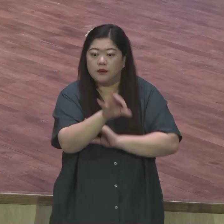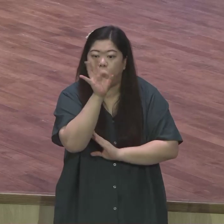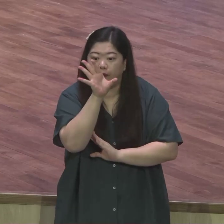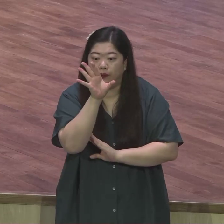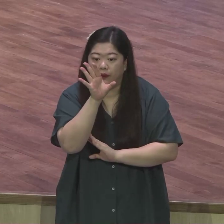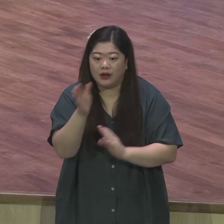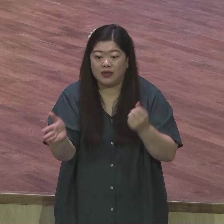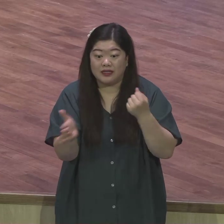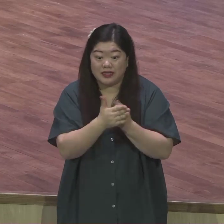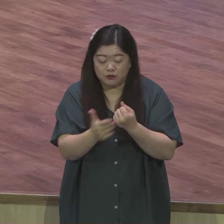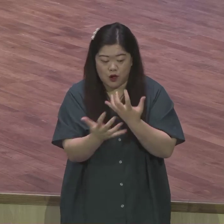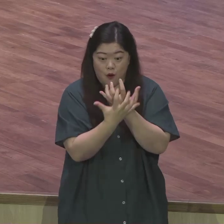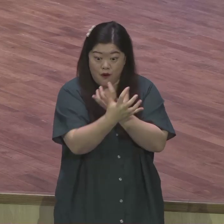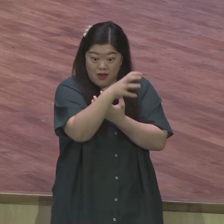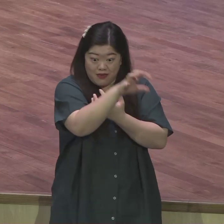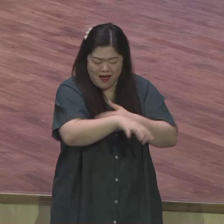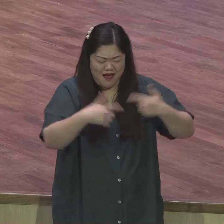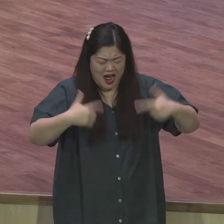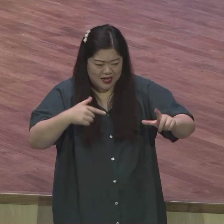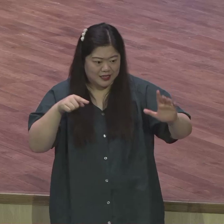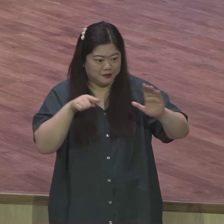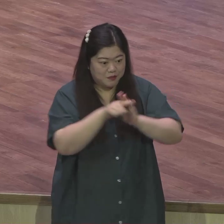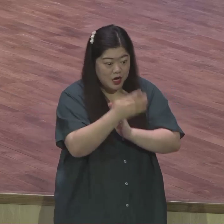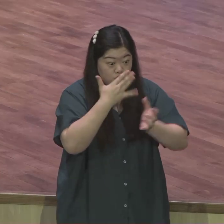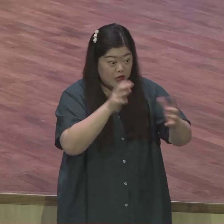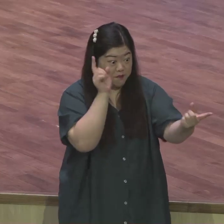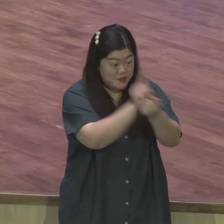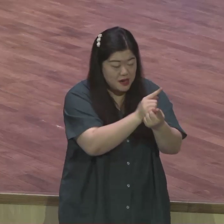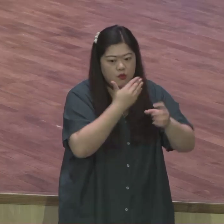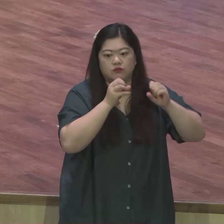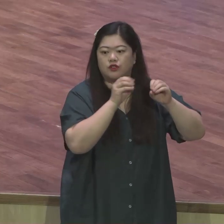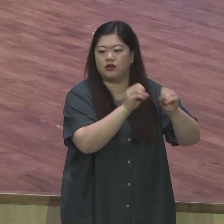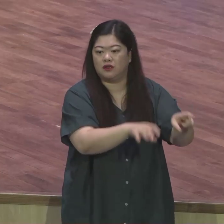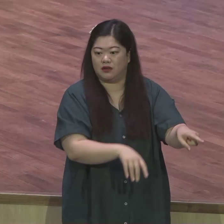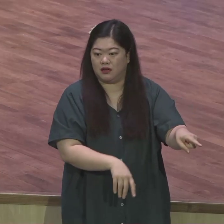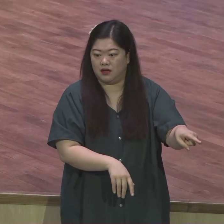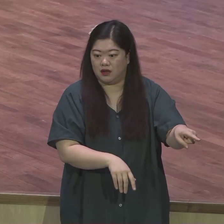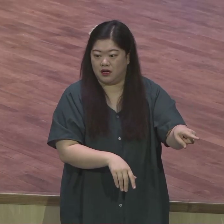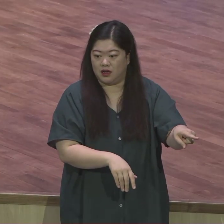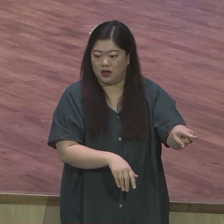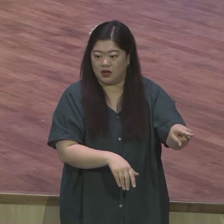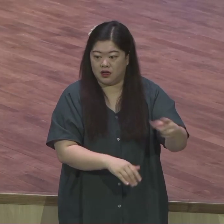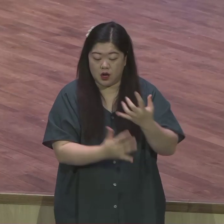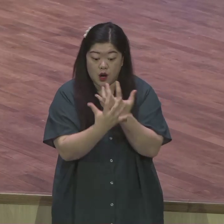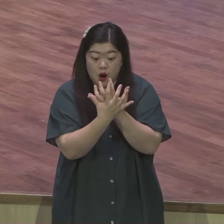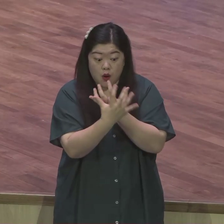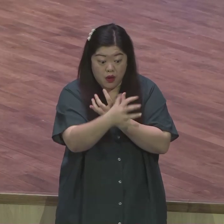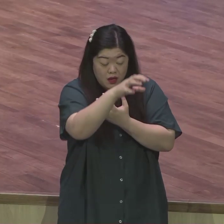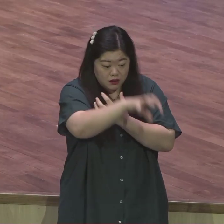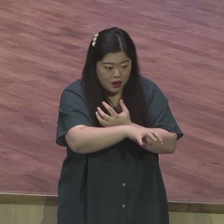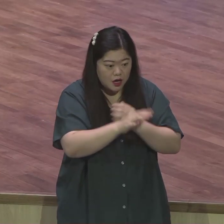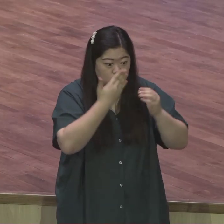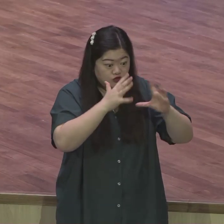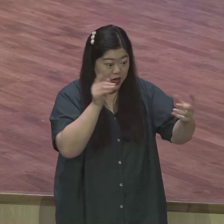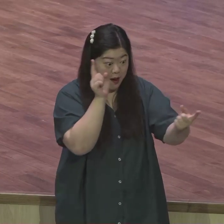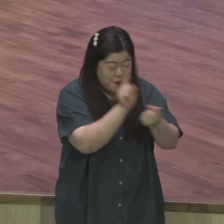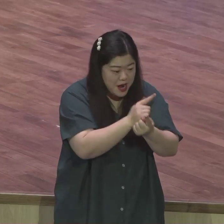회당으로 들어갔어요 왜 회당에 들어가야 유대인 만나는 황금의장이니까 회당으로 들어갔어요